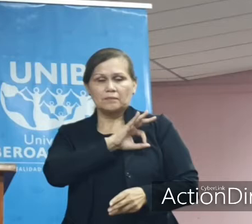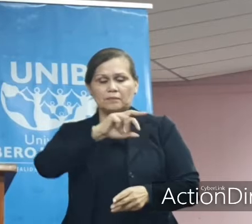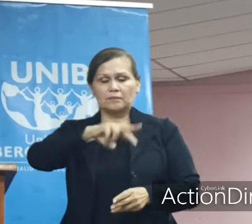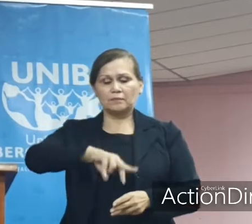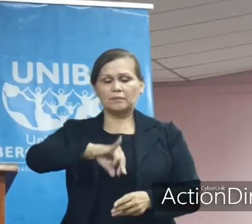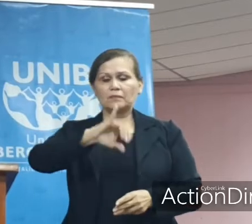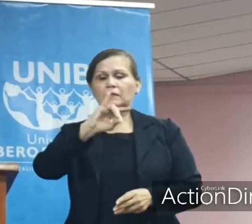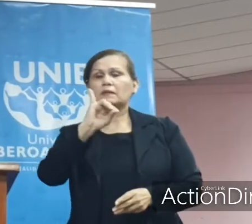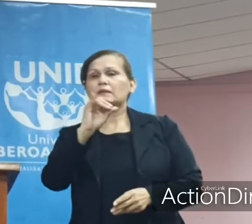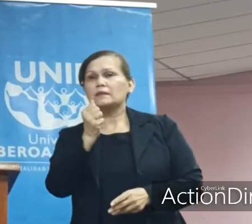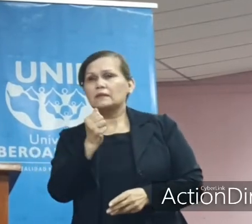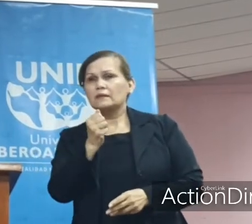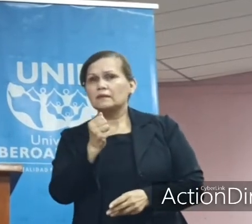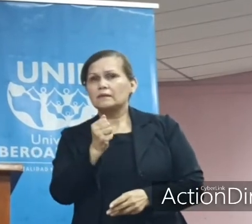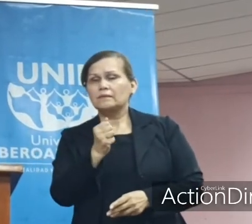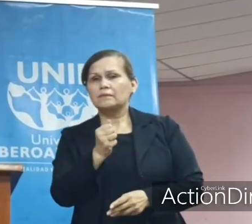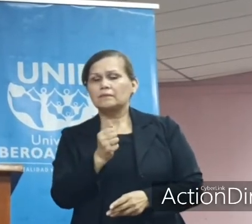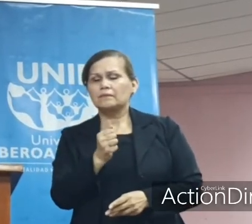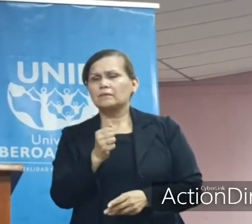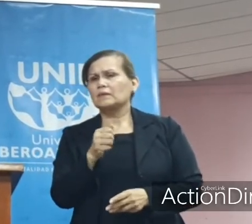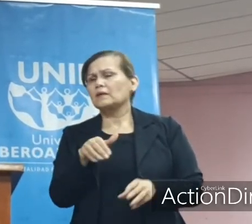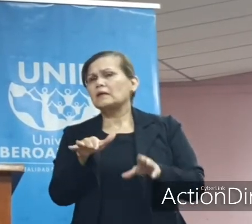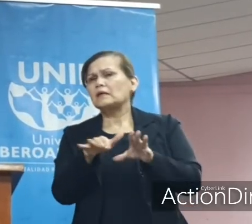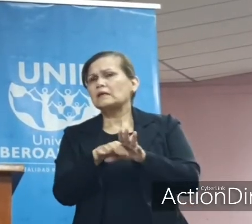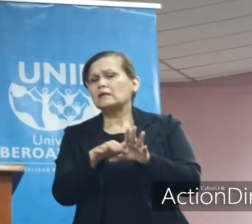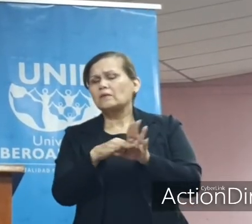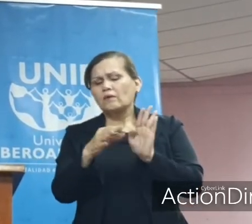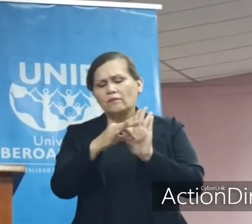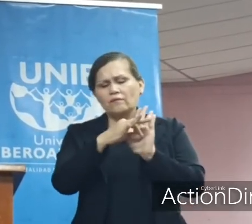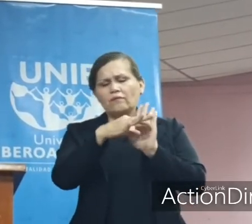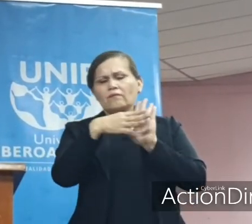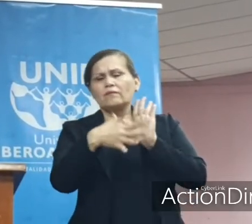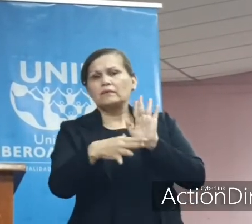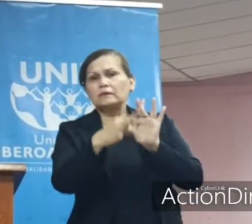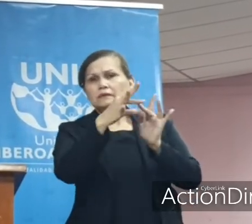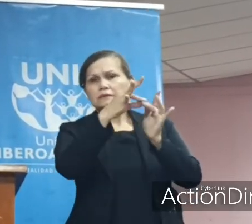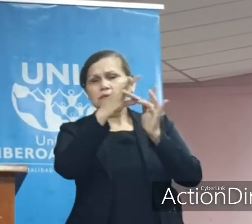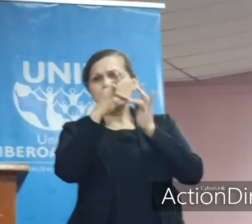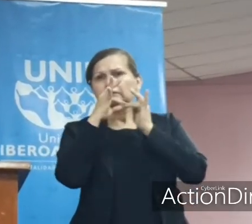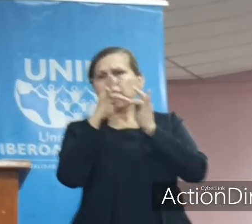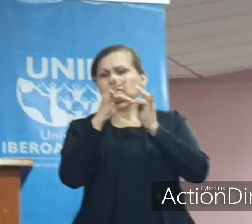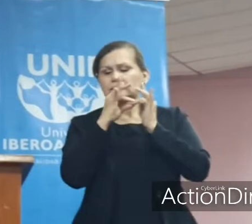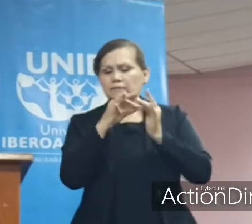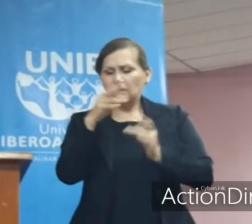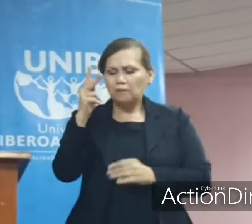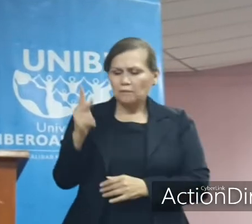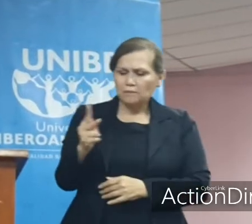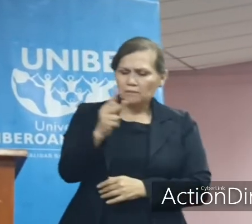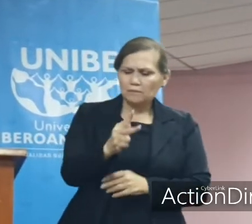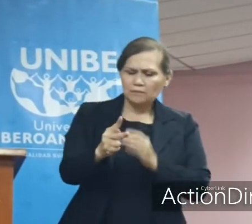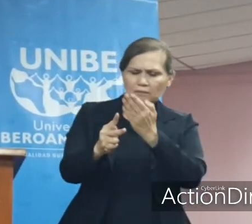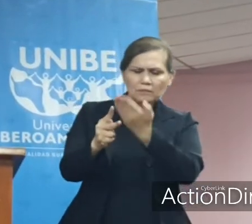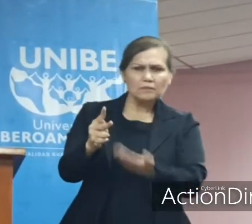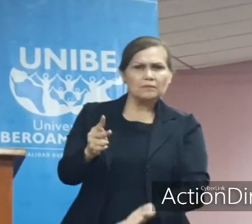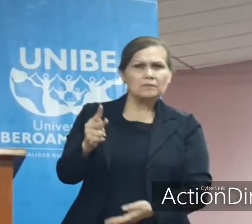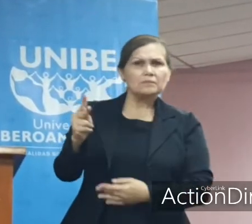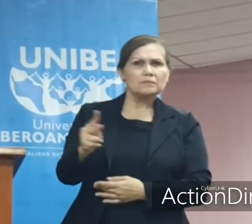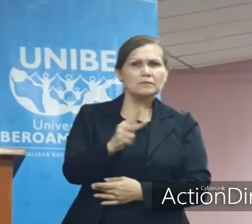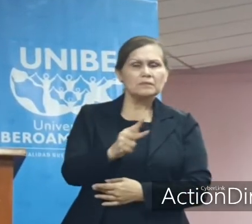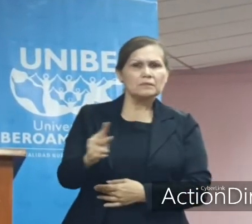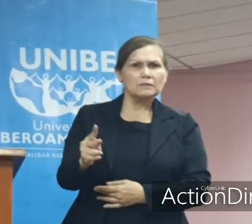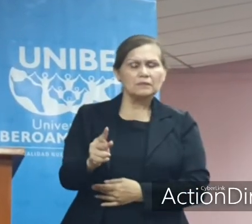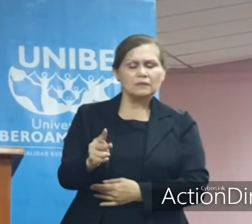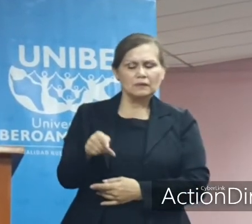Sanabria de Romero. Casi como una valoración especial a ese maestro que